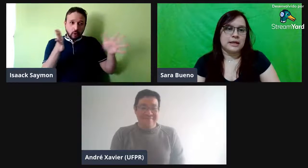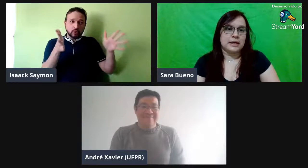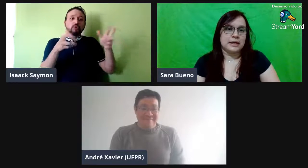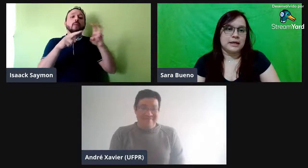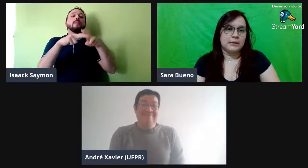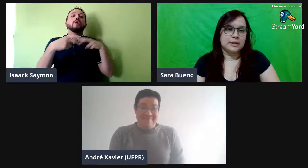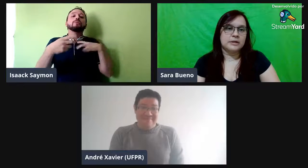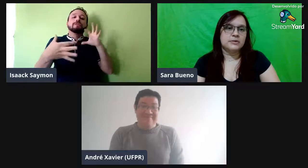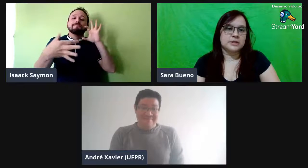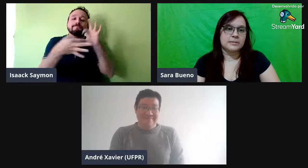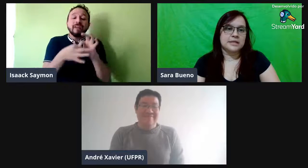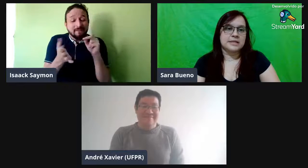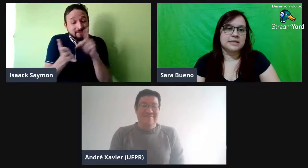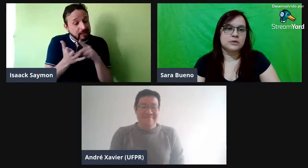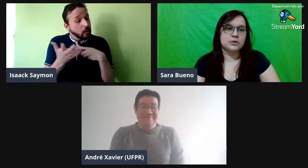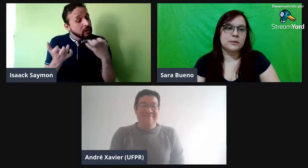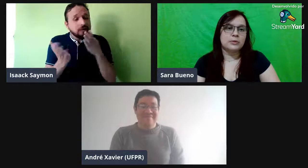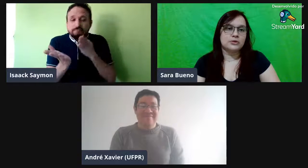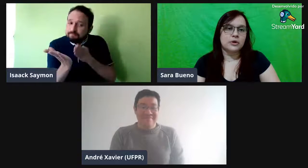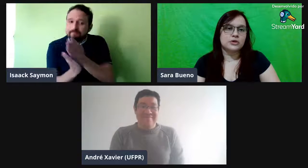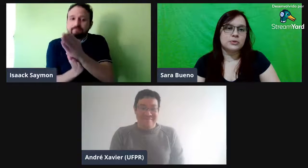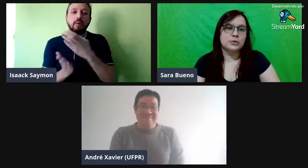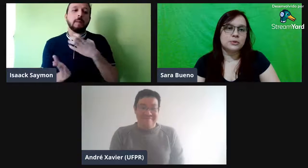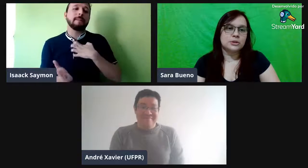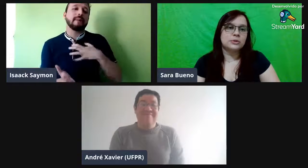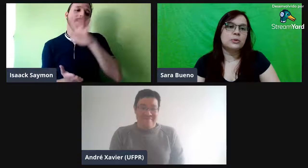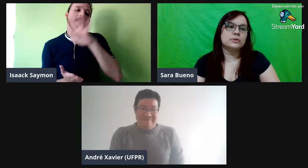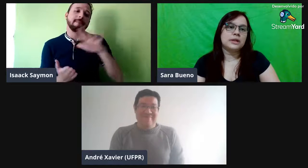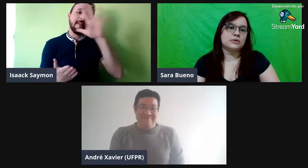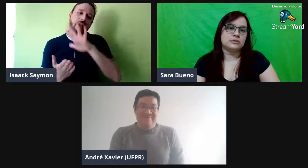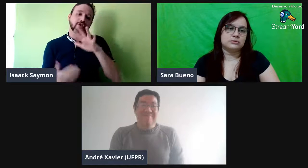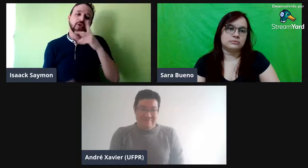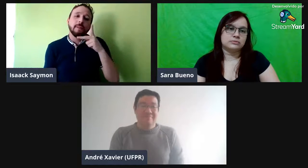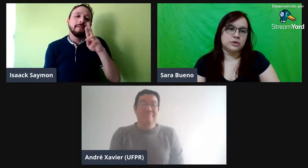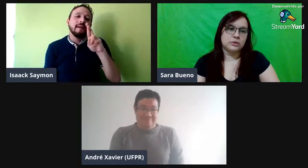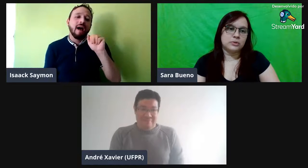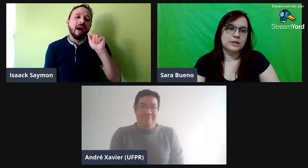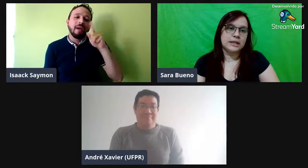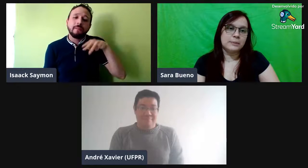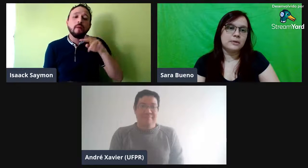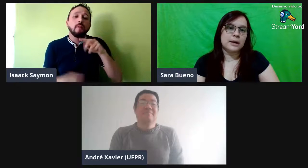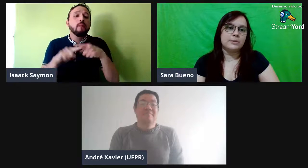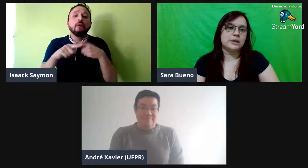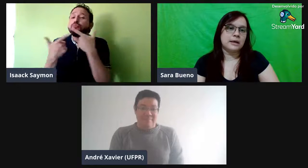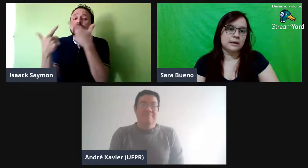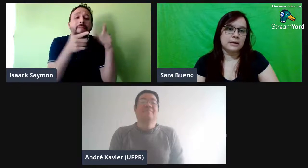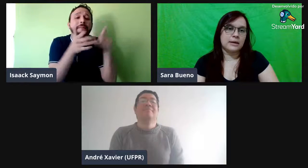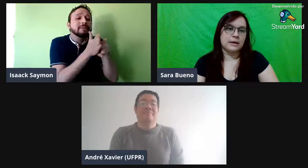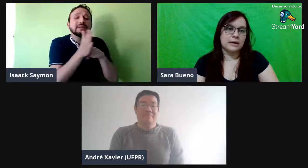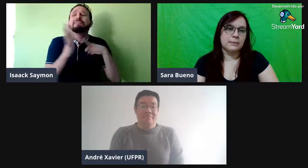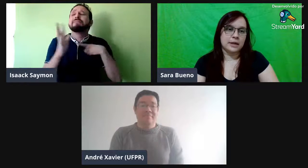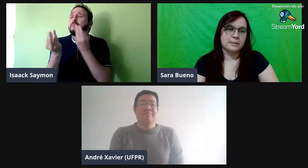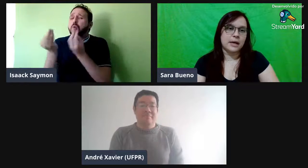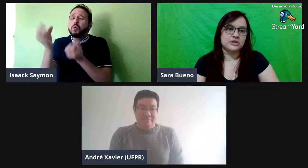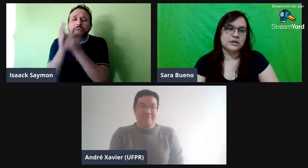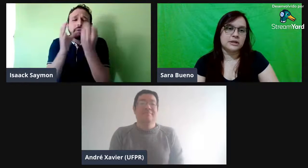eu entendo, sim, mas eu escolhi a prosódia por conta do contexto. Eu queria ir pelo caminho da pragmática, né?